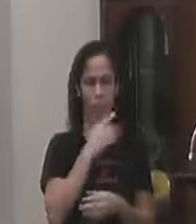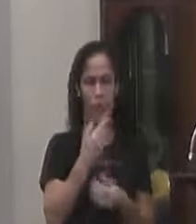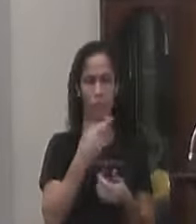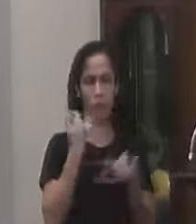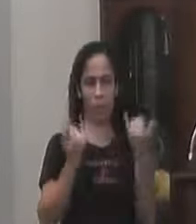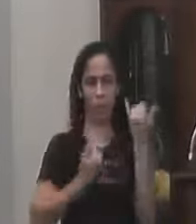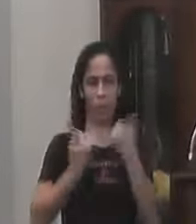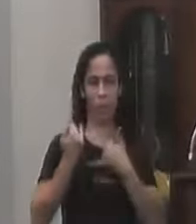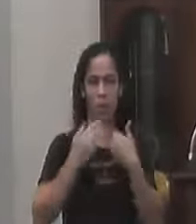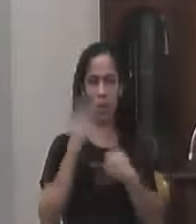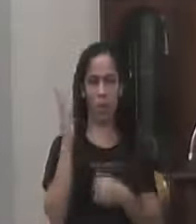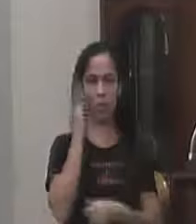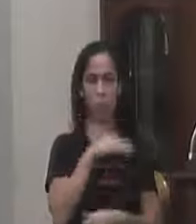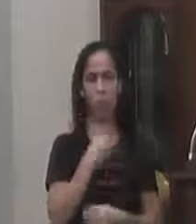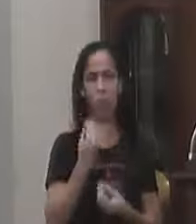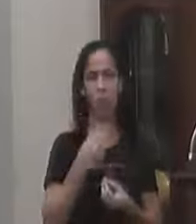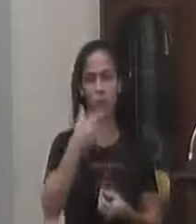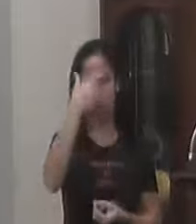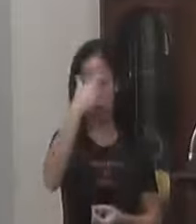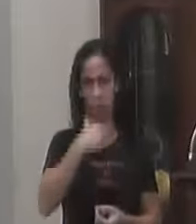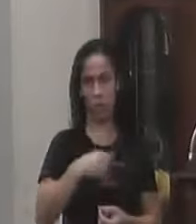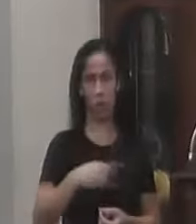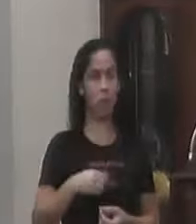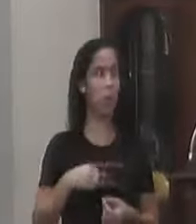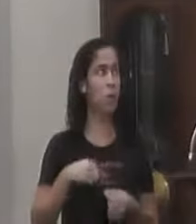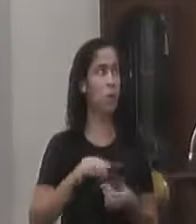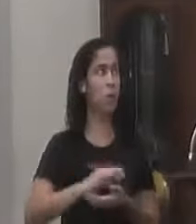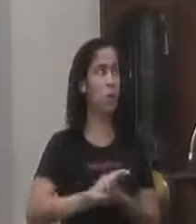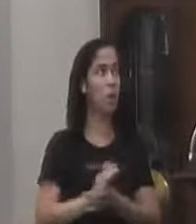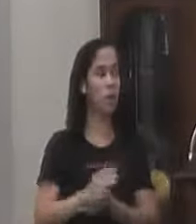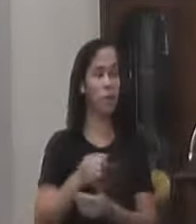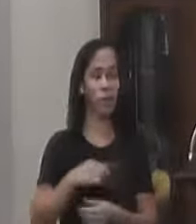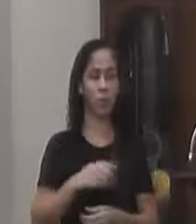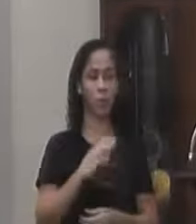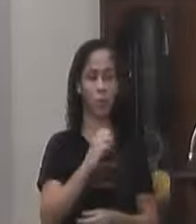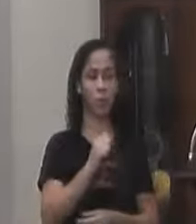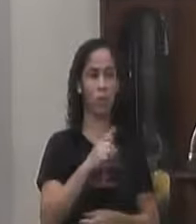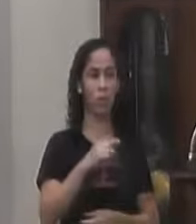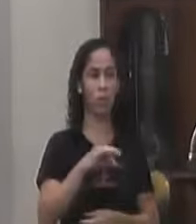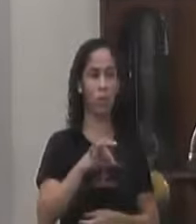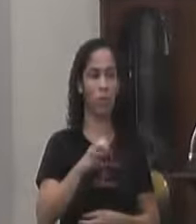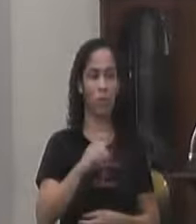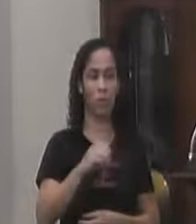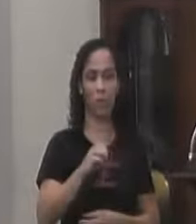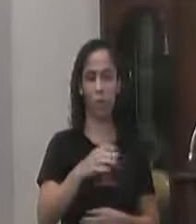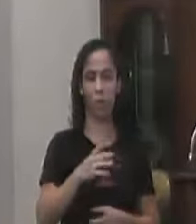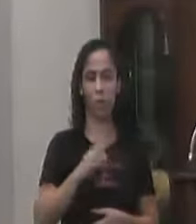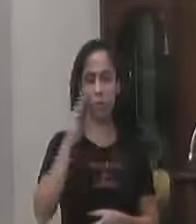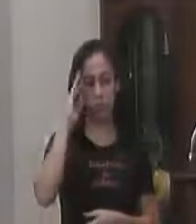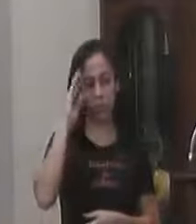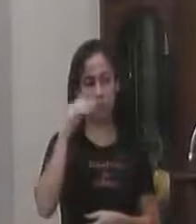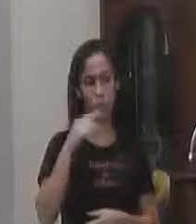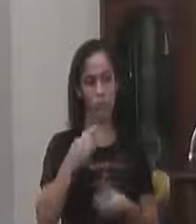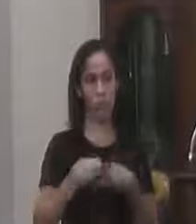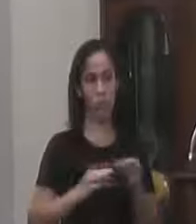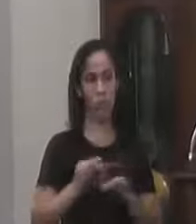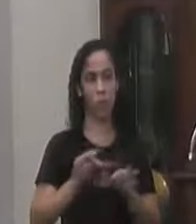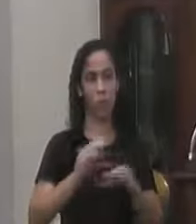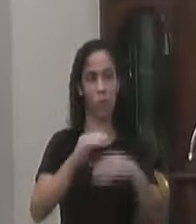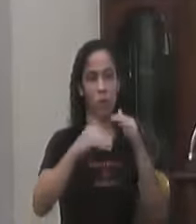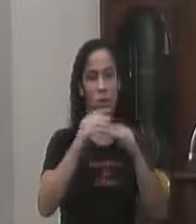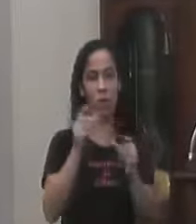Está sendo Maldosamente colocada Para prejudicar Algum candidato Ou outro Ou principalmente Prejudicar o processo